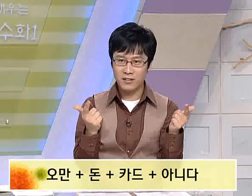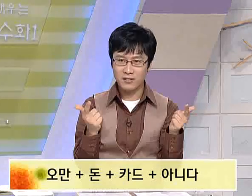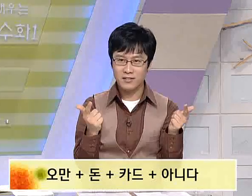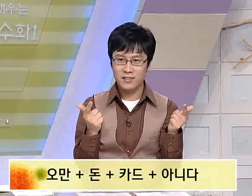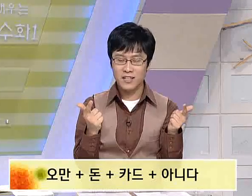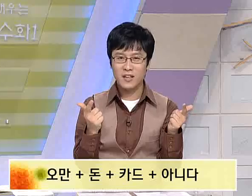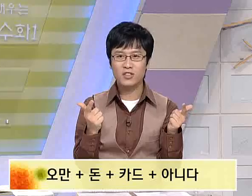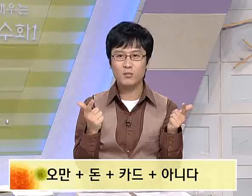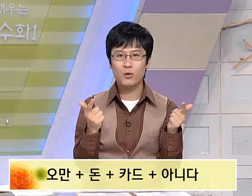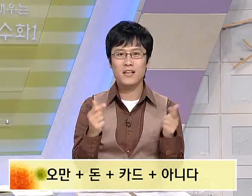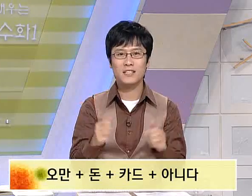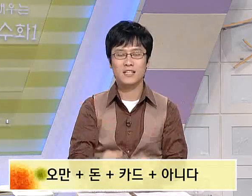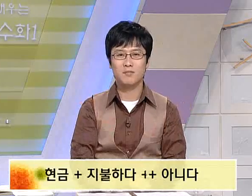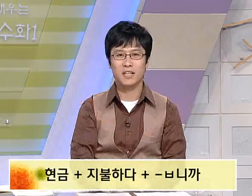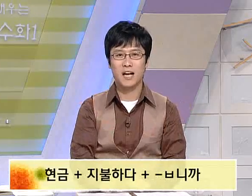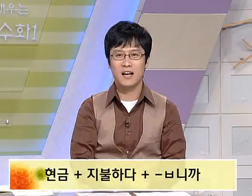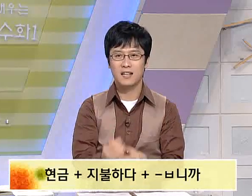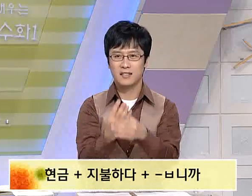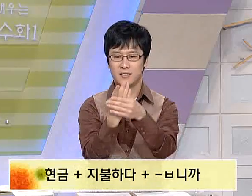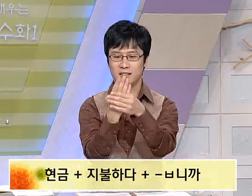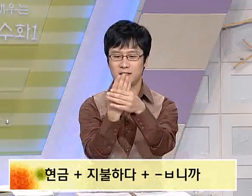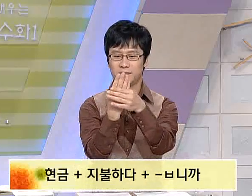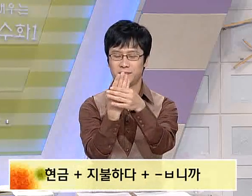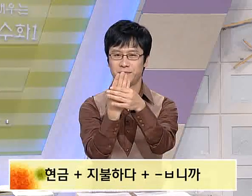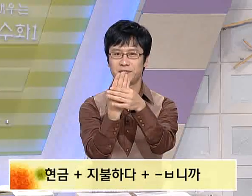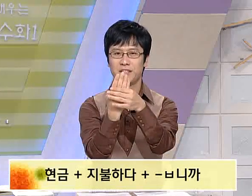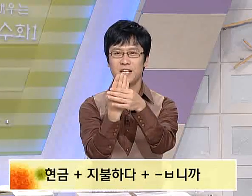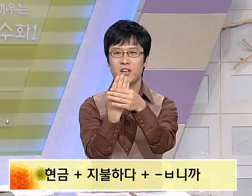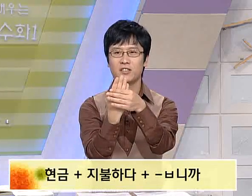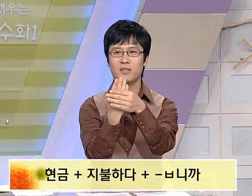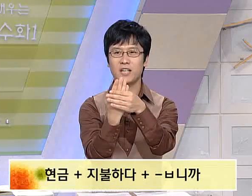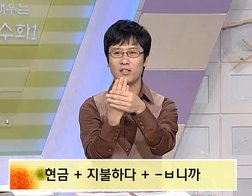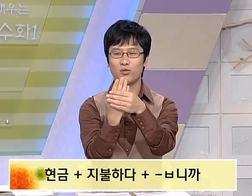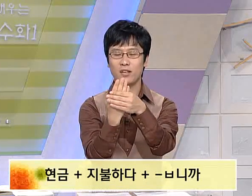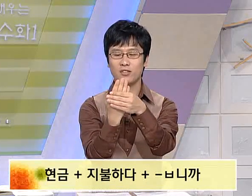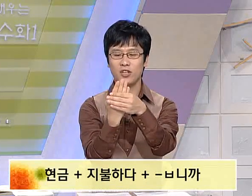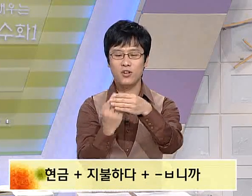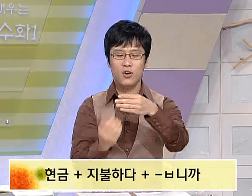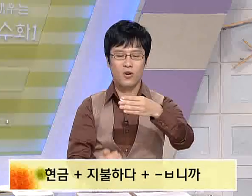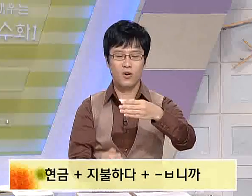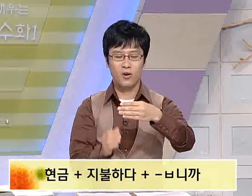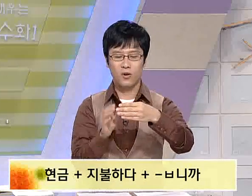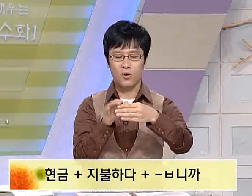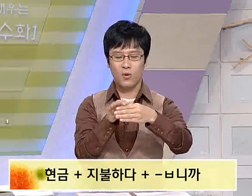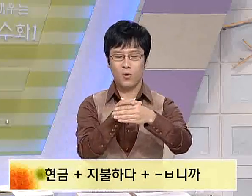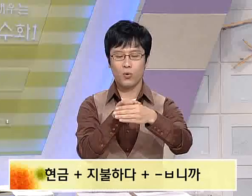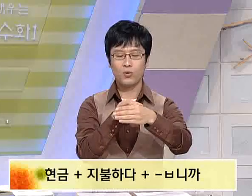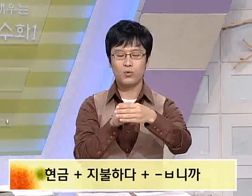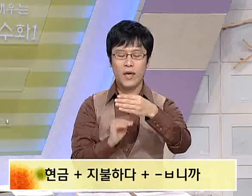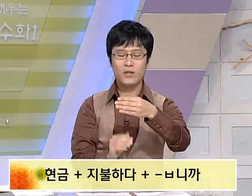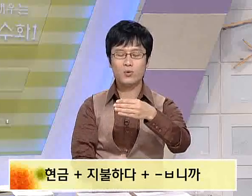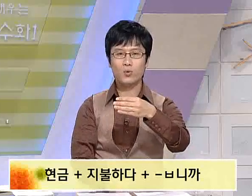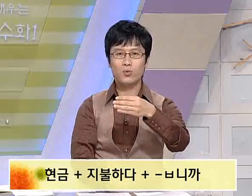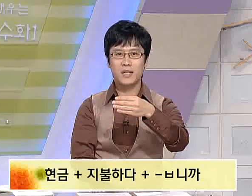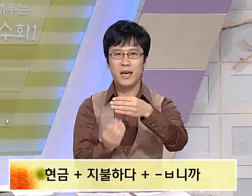현금으로 하시겠습니까? 현금이라는 수화는요. 오른, 왼손 위에,